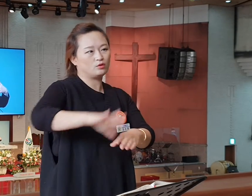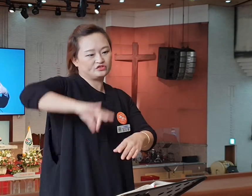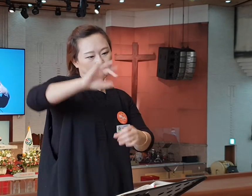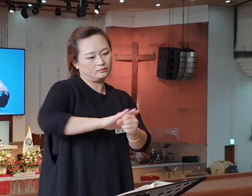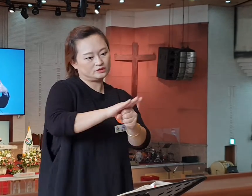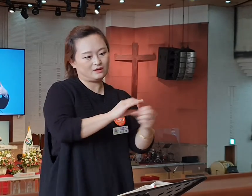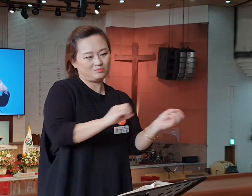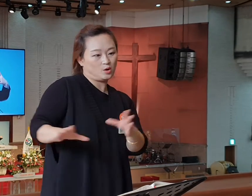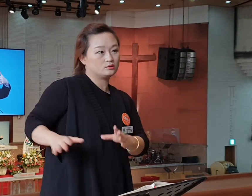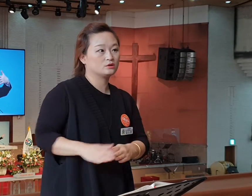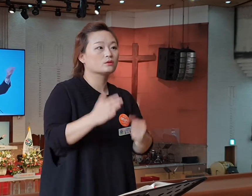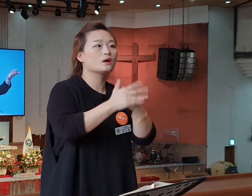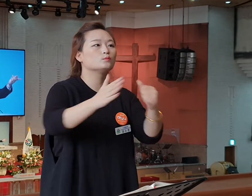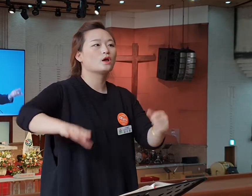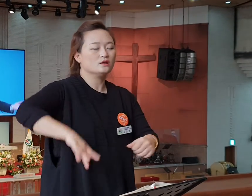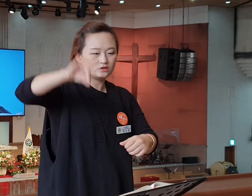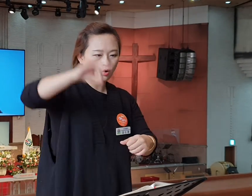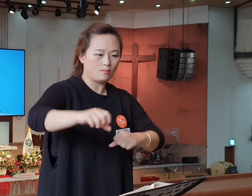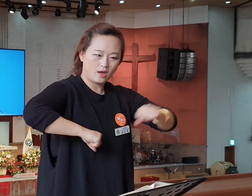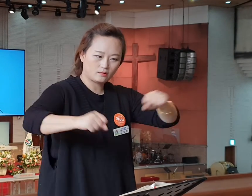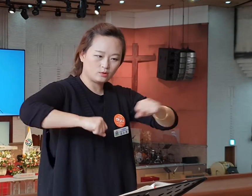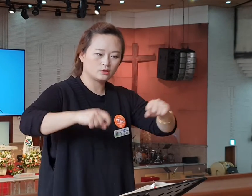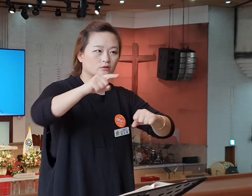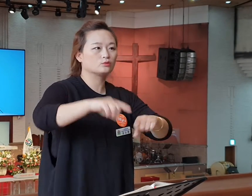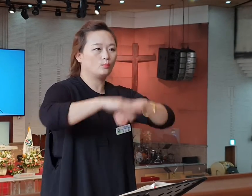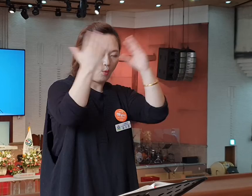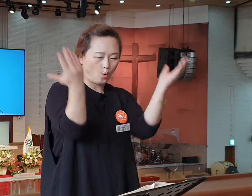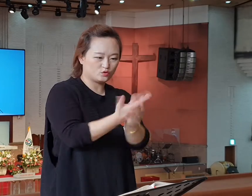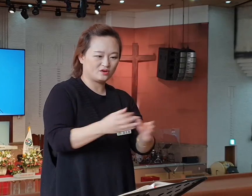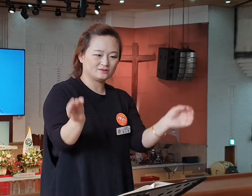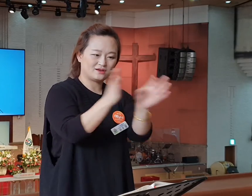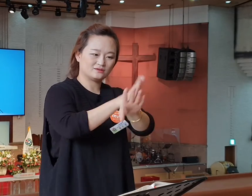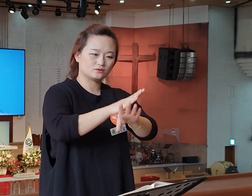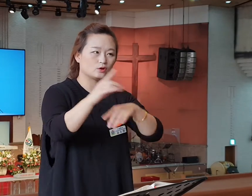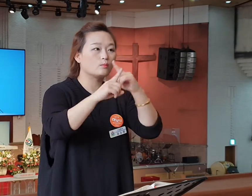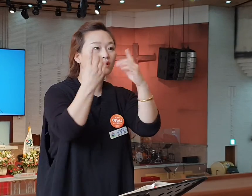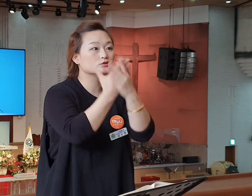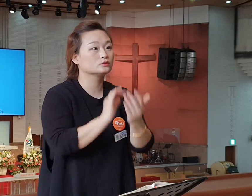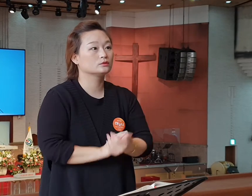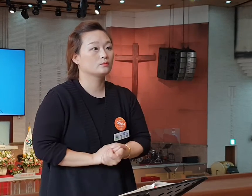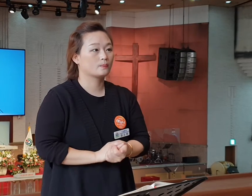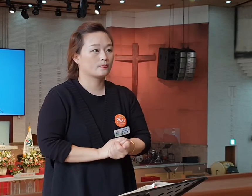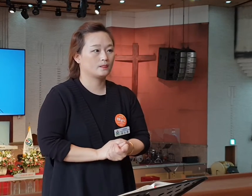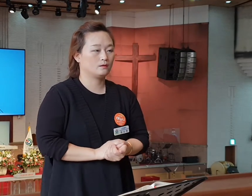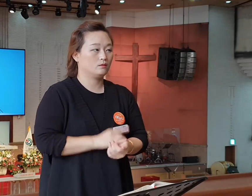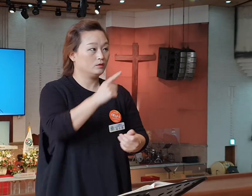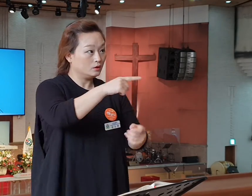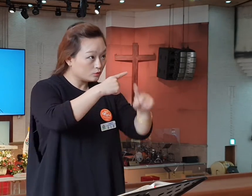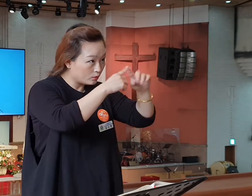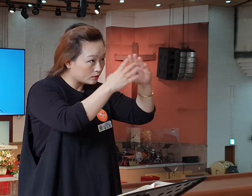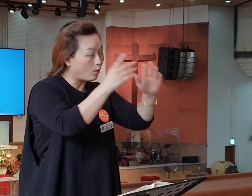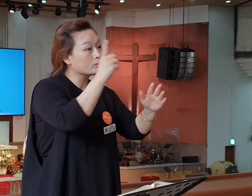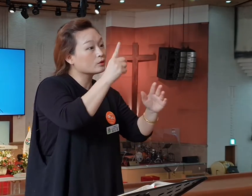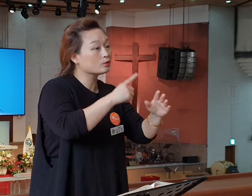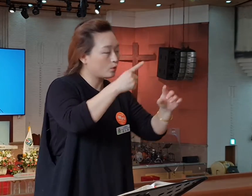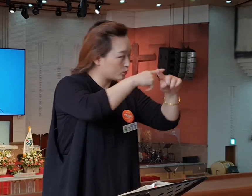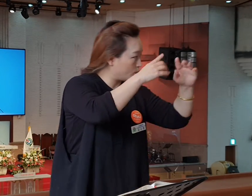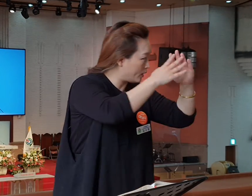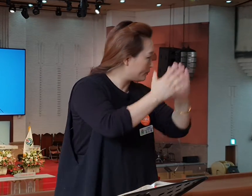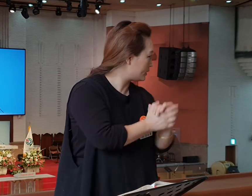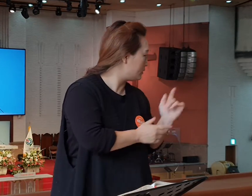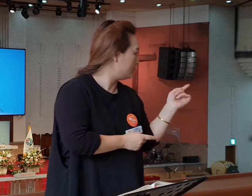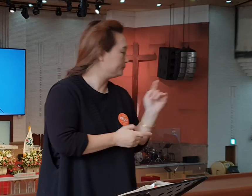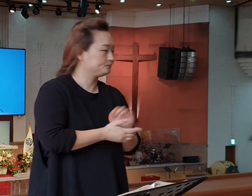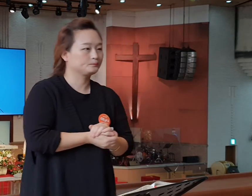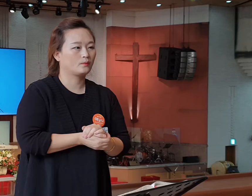사랑을 버렸어요. 그러니 처음 행위 그것도 사라졌다는 거죠. 에베소는 어떤 교회였습니까? 4경전 19장 10절을